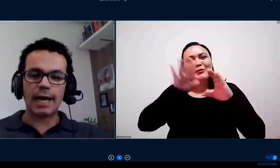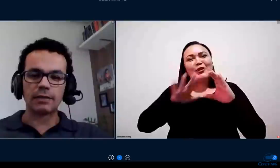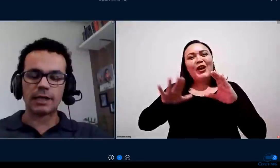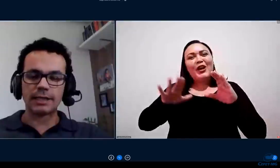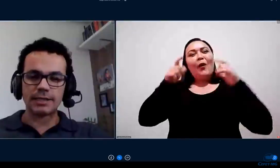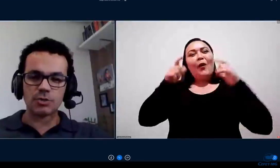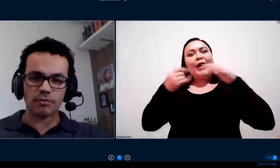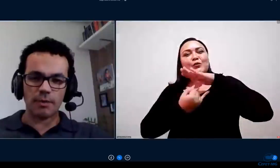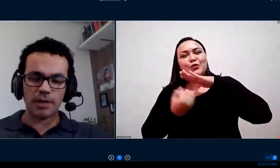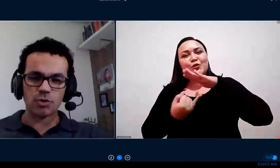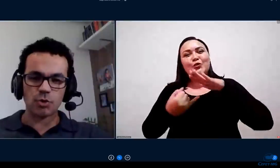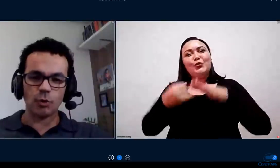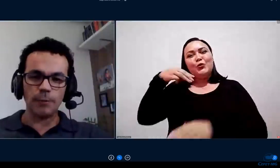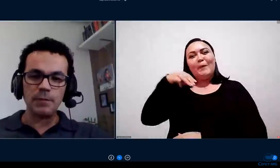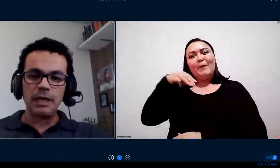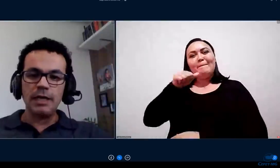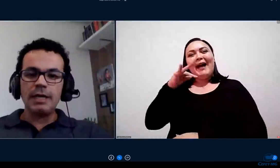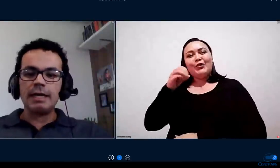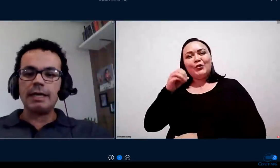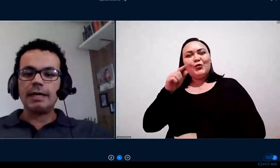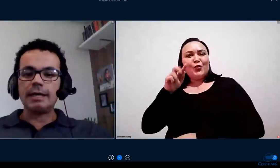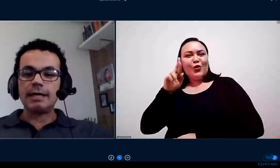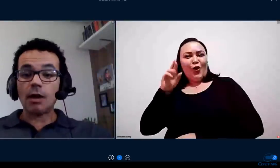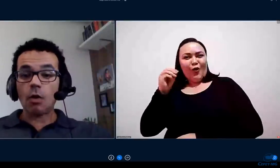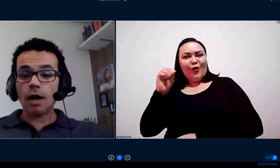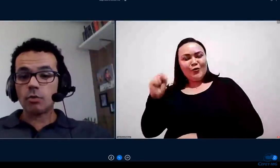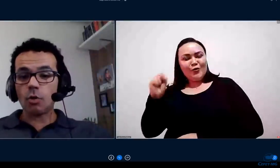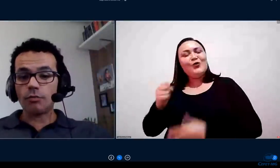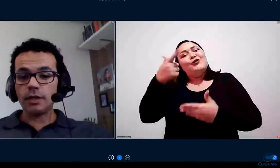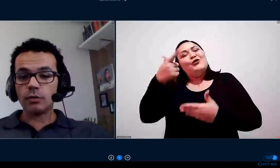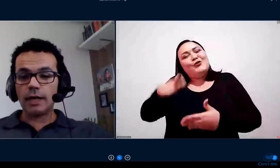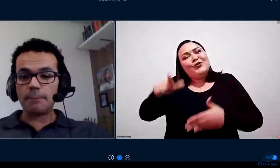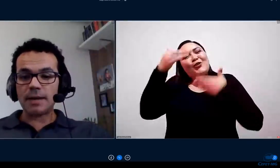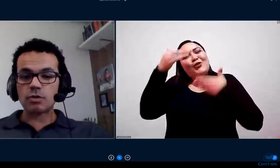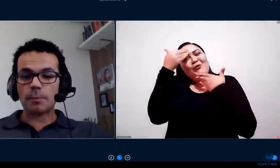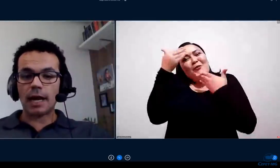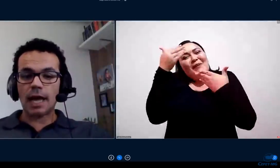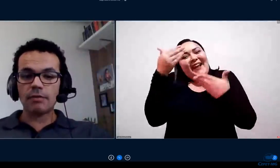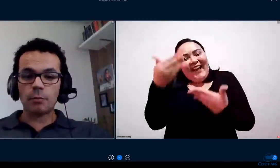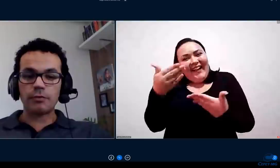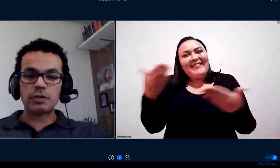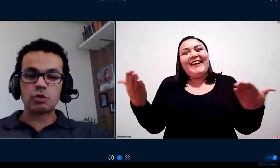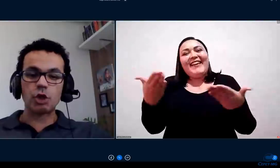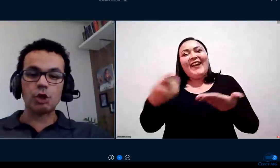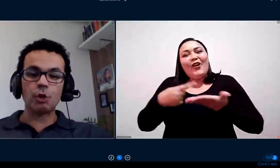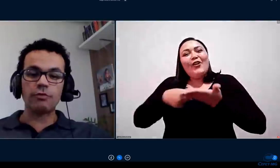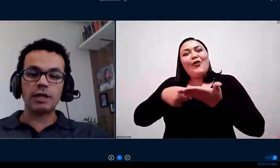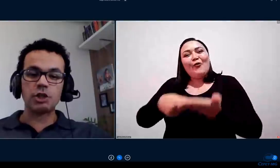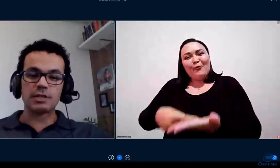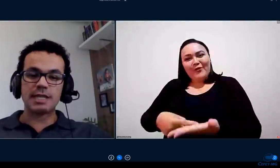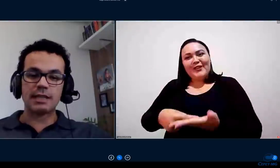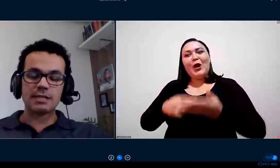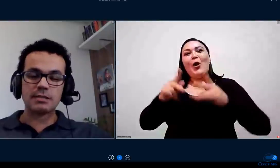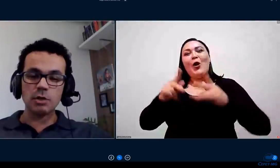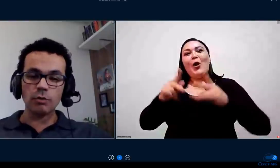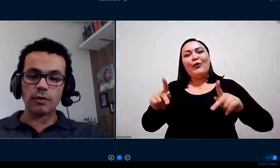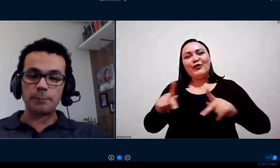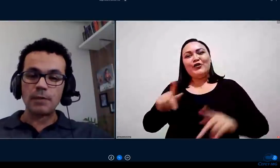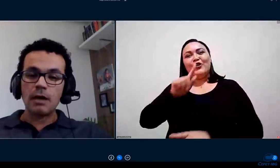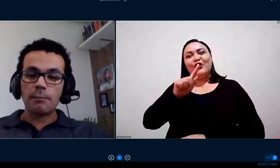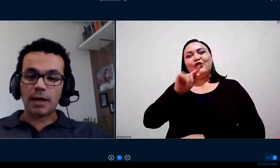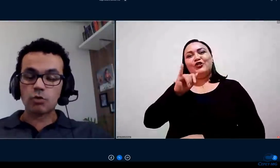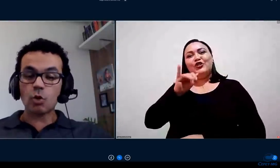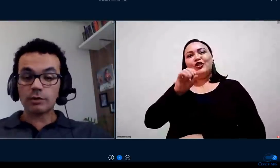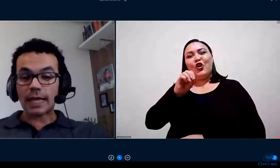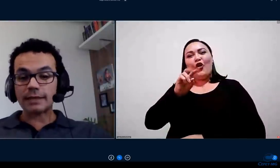bem explicado agradeço novamente o senhor e agora eu convido passo a palavra ao professor Giovanni José da Silva